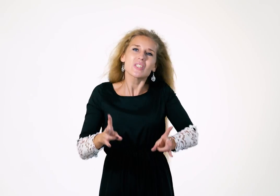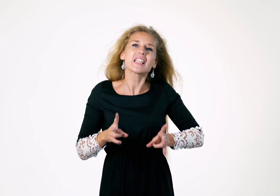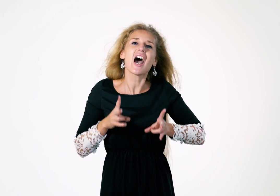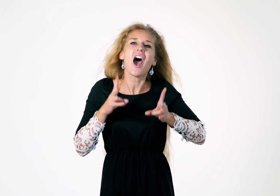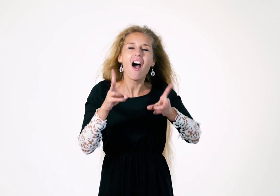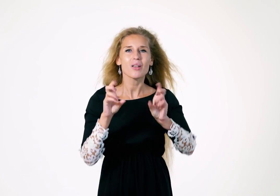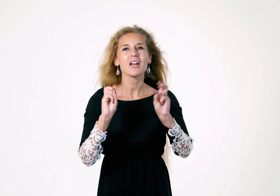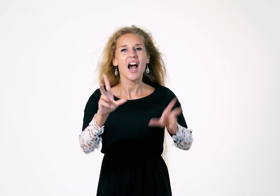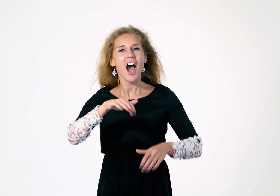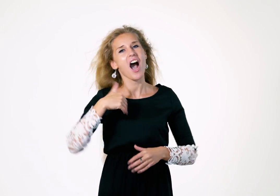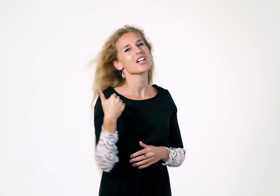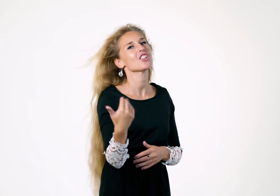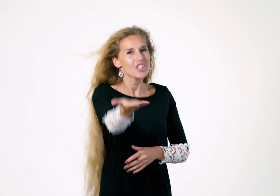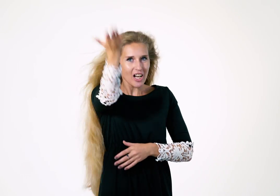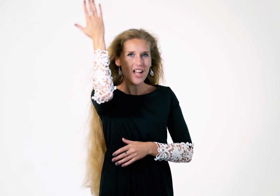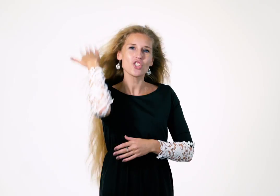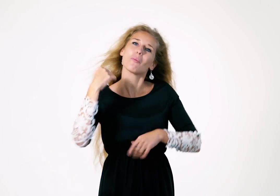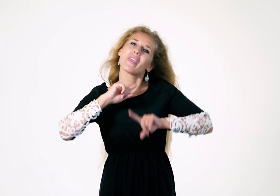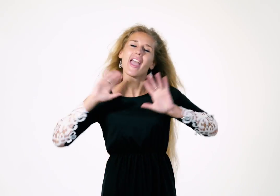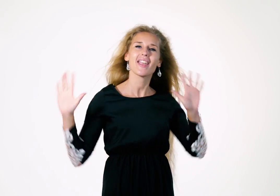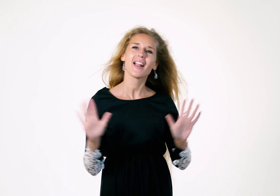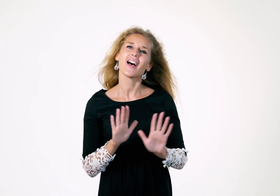усталым, как ты раньше пела